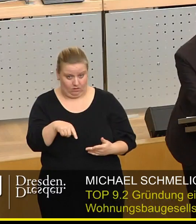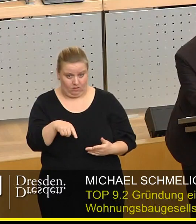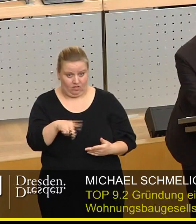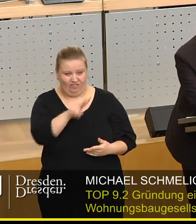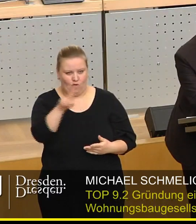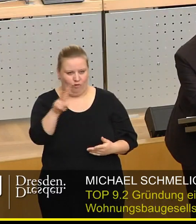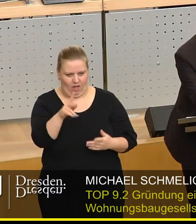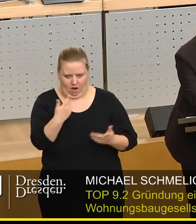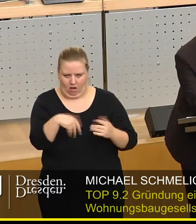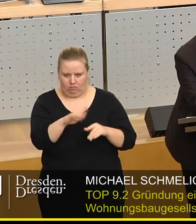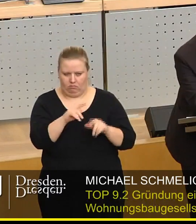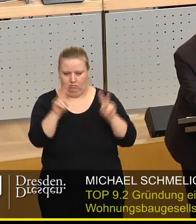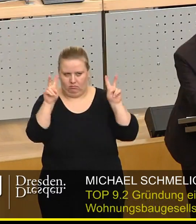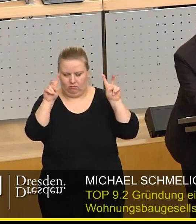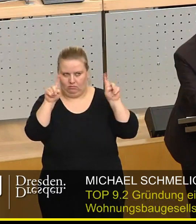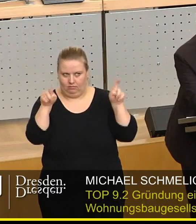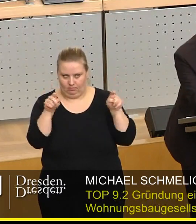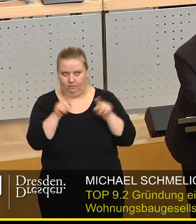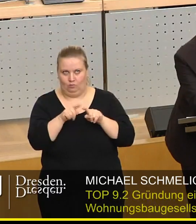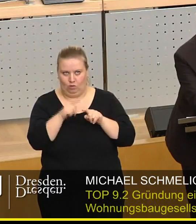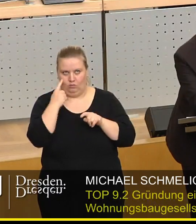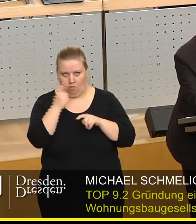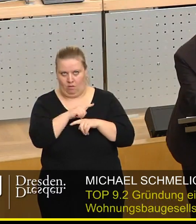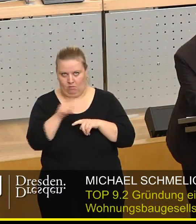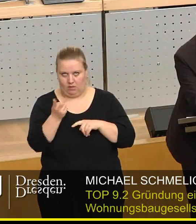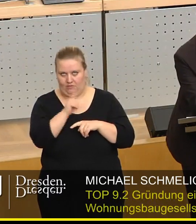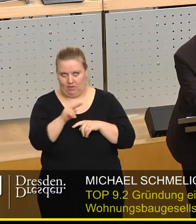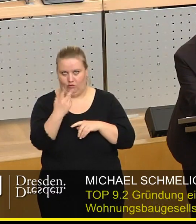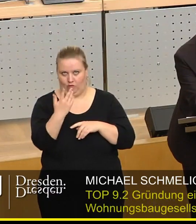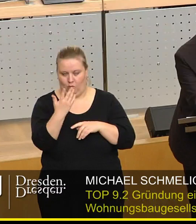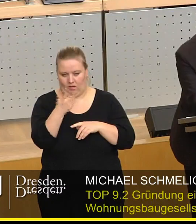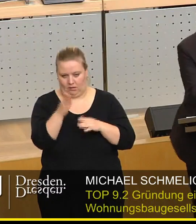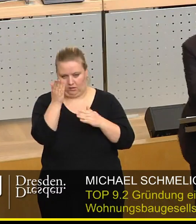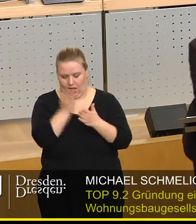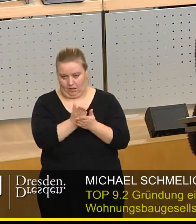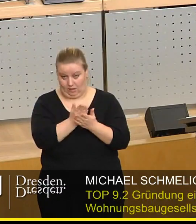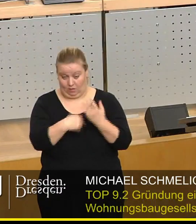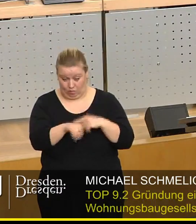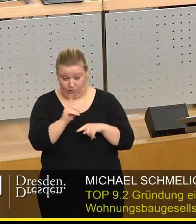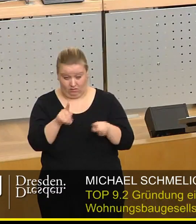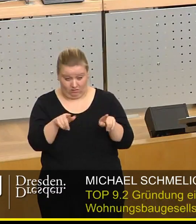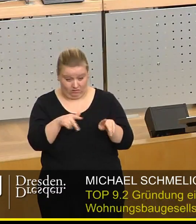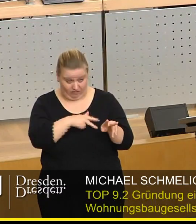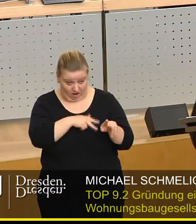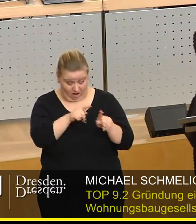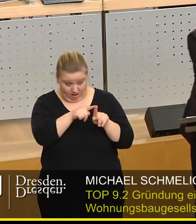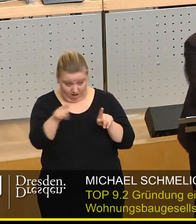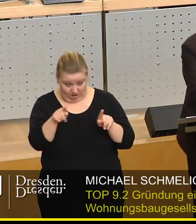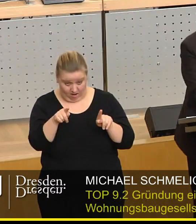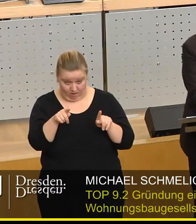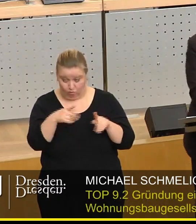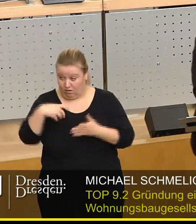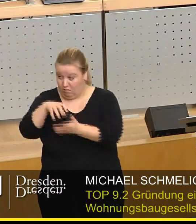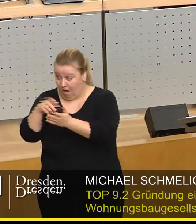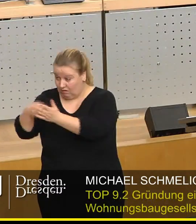Wohnobia haben, Klammer auf, die laufen spätestens 2035 aus, in gleichem Umfang uns auf dem